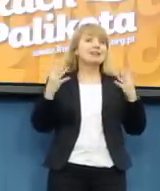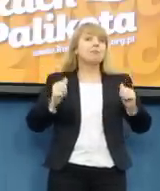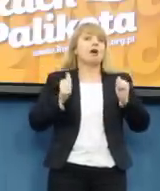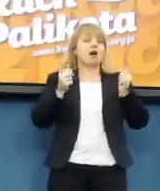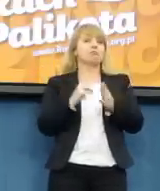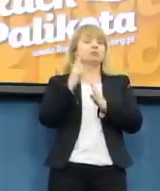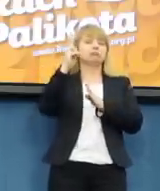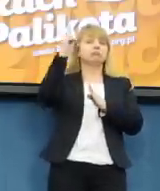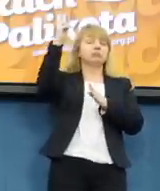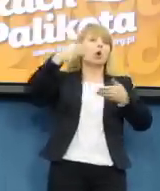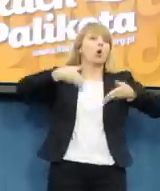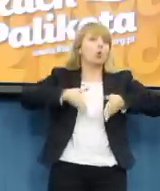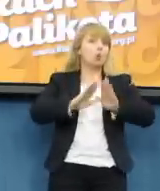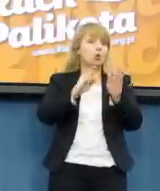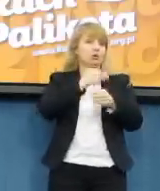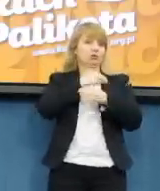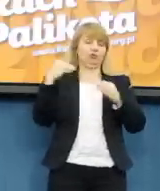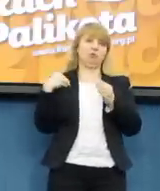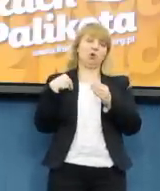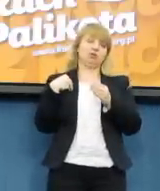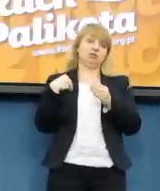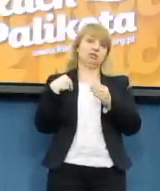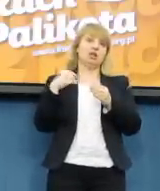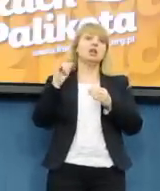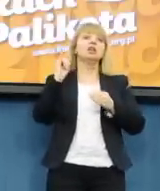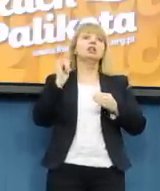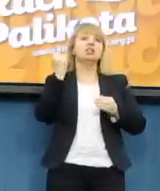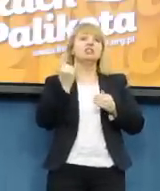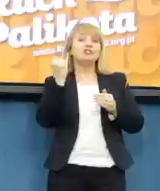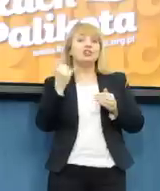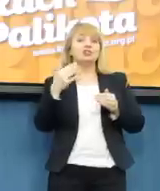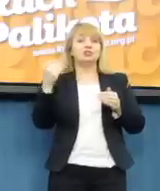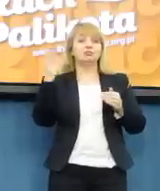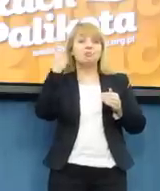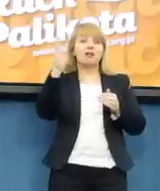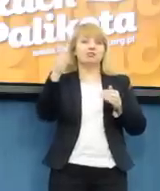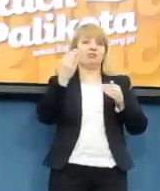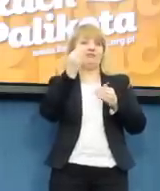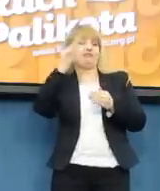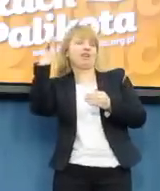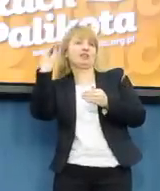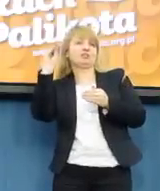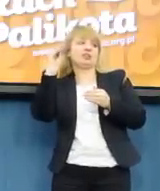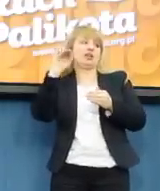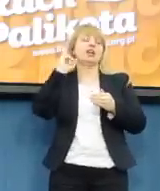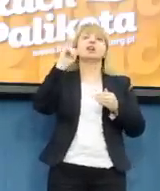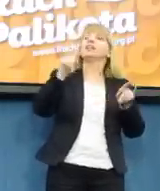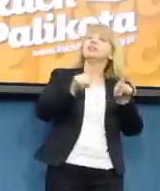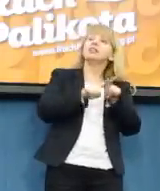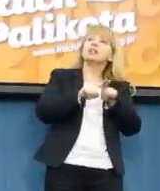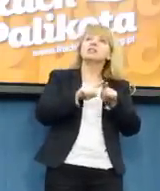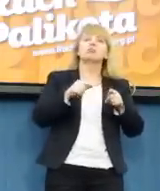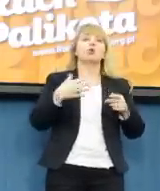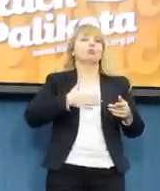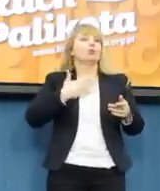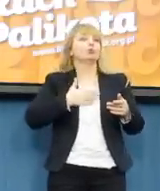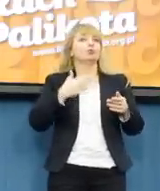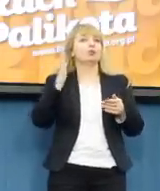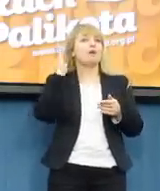które poprawiłyby czynniki demograficzne, bo przede wszystkim istotną kwestią jest poczucie bezpieczeństwa jutra, praca,